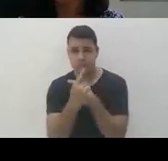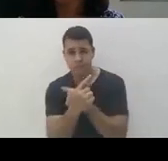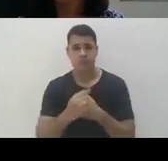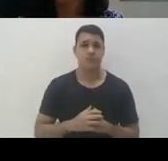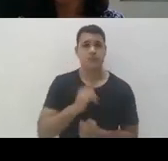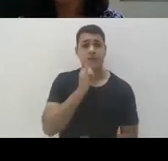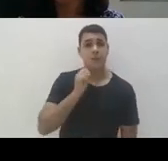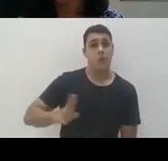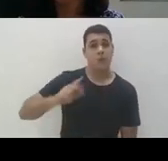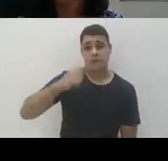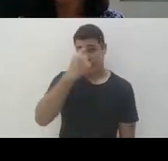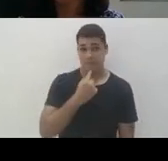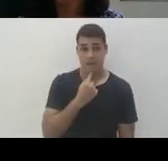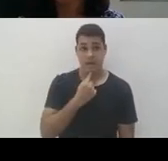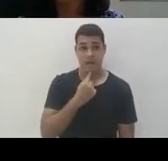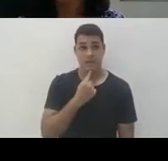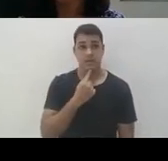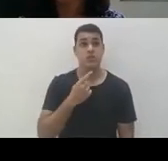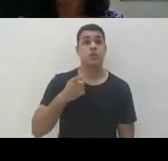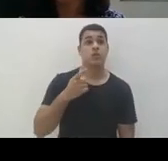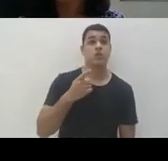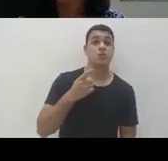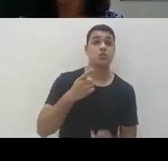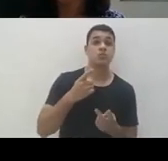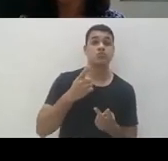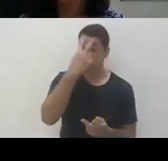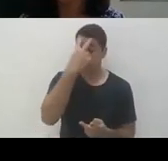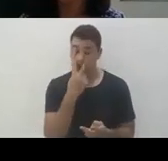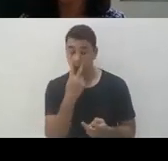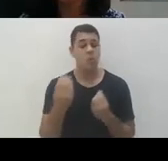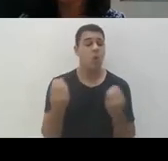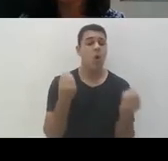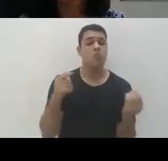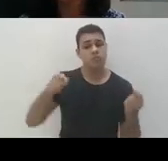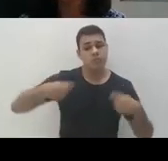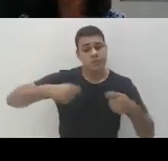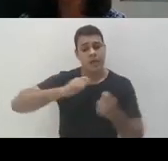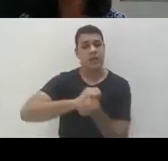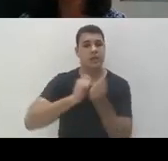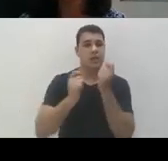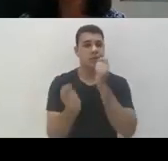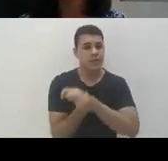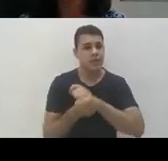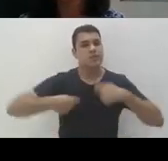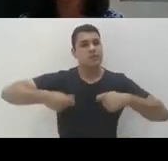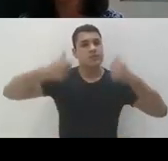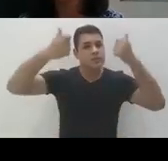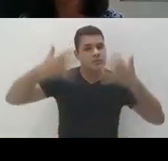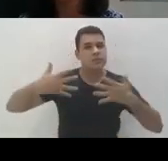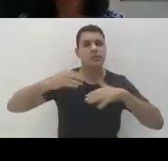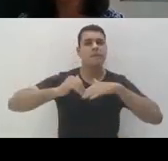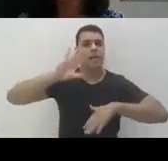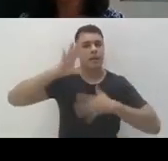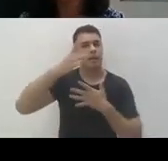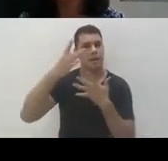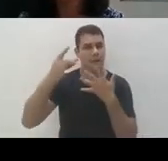usar imagem para a pessoa com deficiência intelectual, vai usar, enfim, isso precisa ser melhor explorado na educação